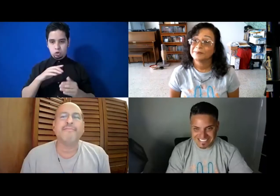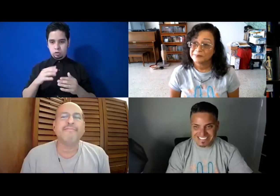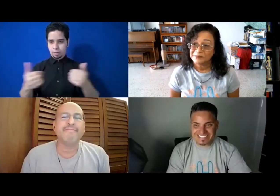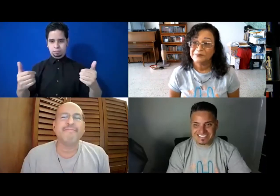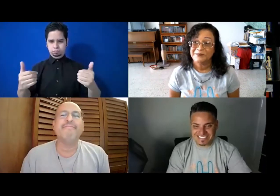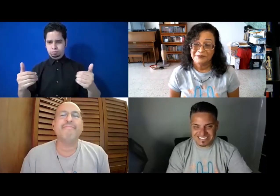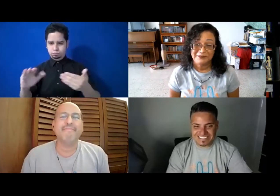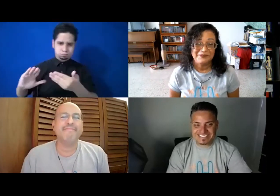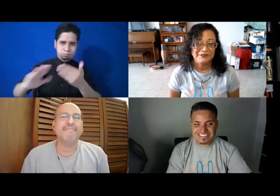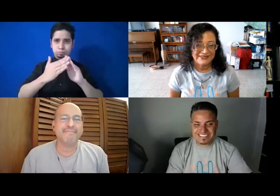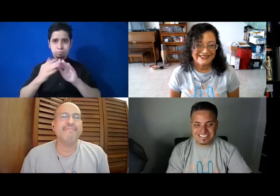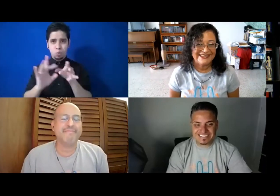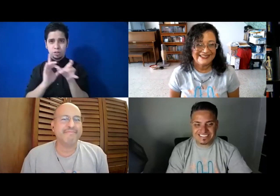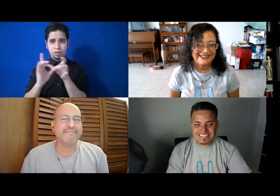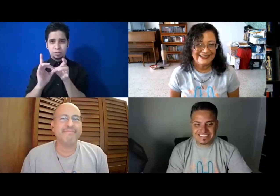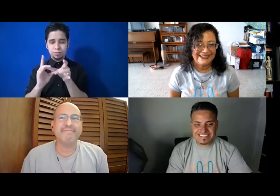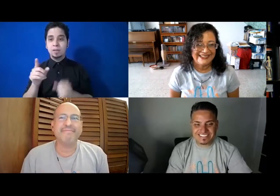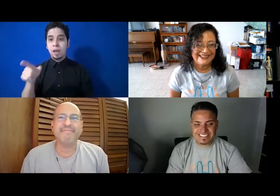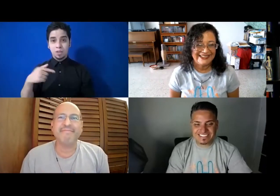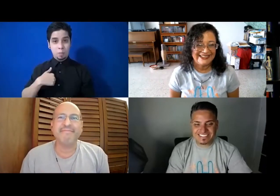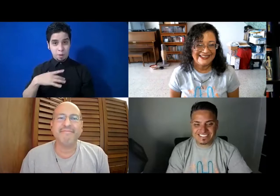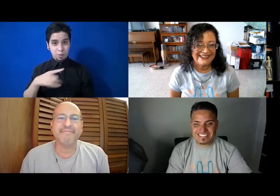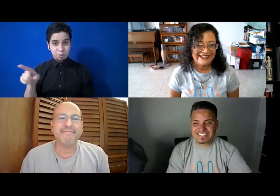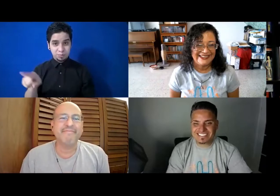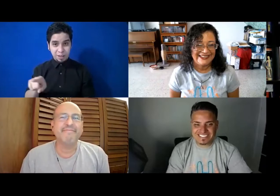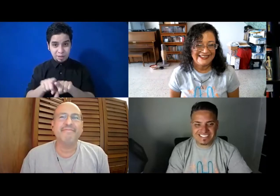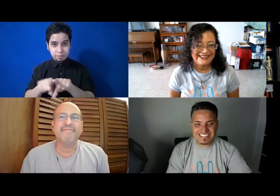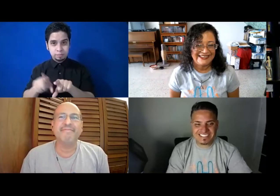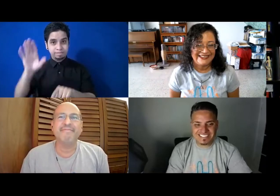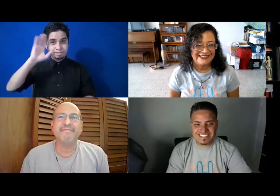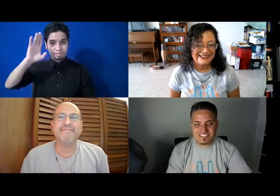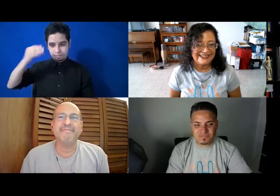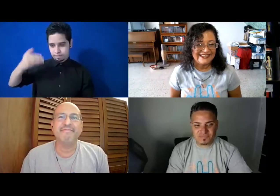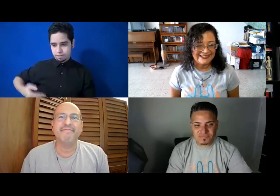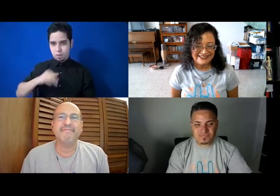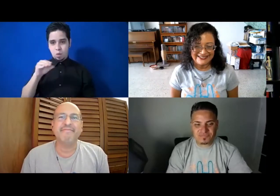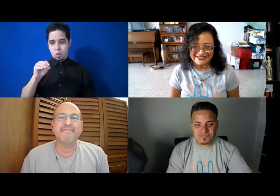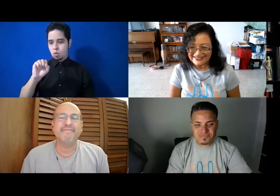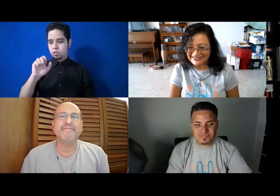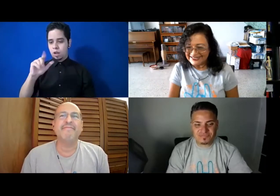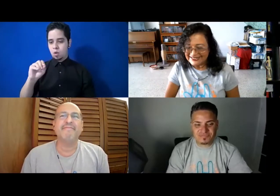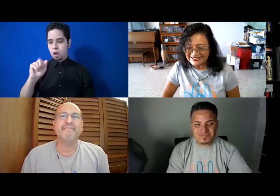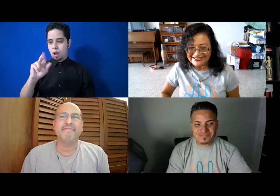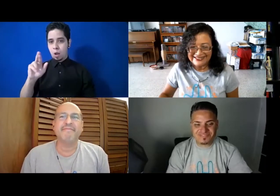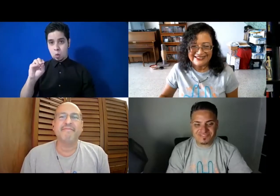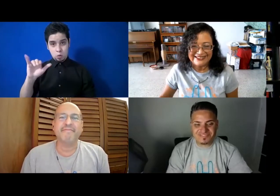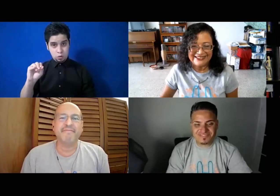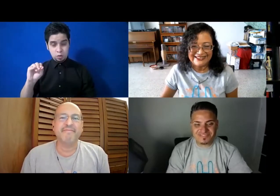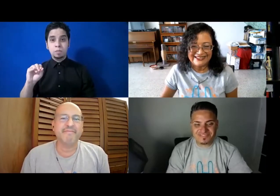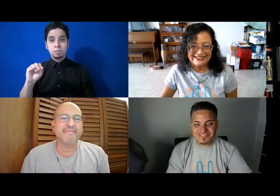Eso me gustó. Y por acá les saluda, como todas las semanas también, José Lo Arroyo, que además, como siempre, les recuerdo que